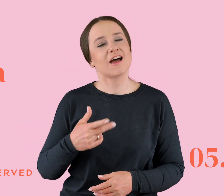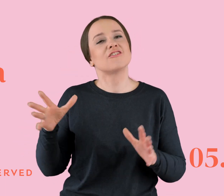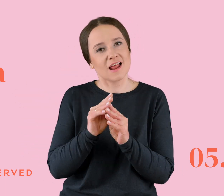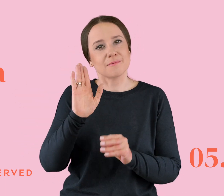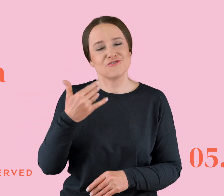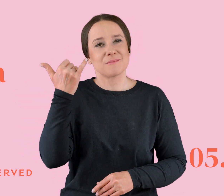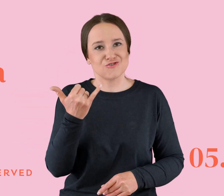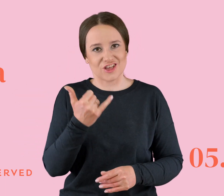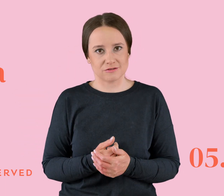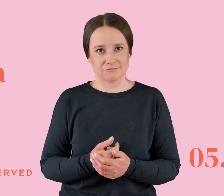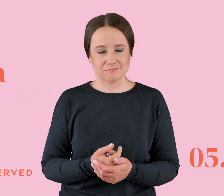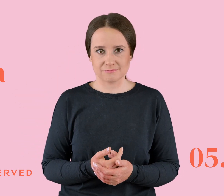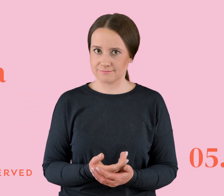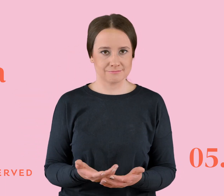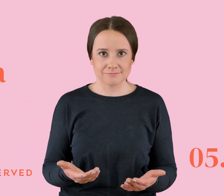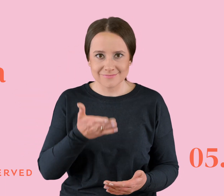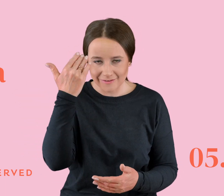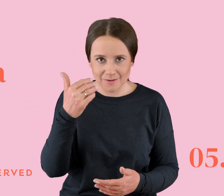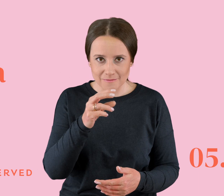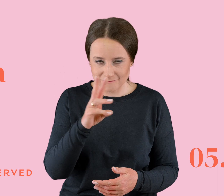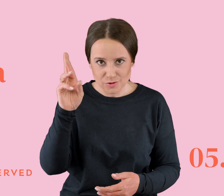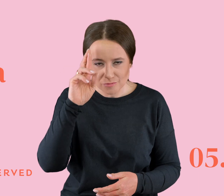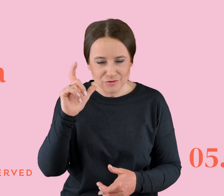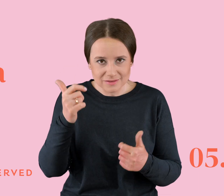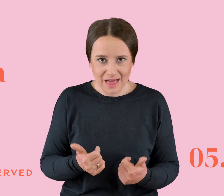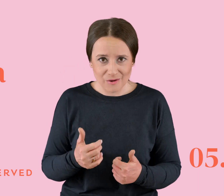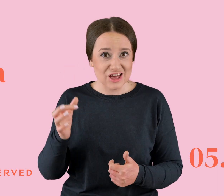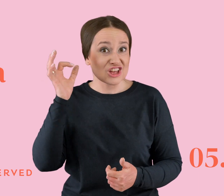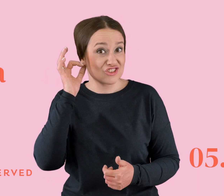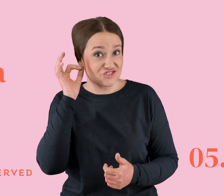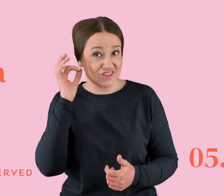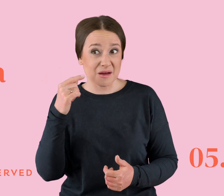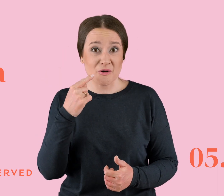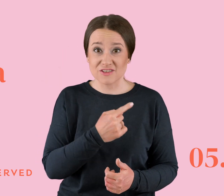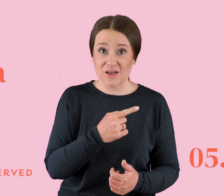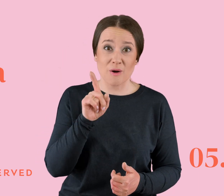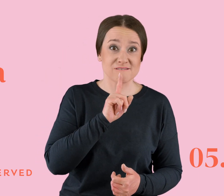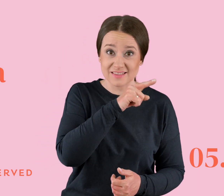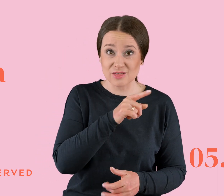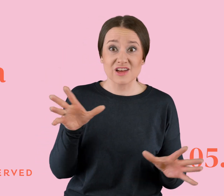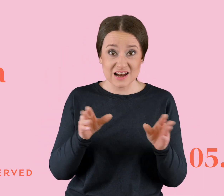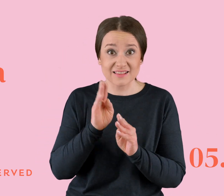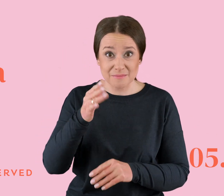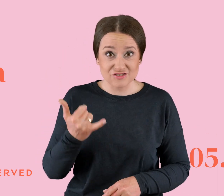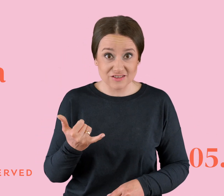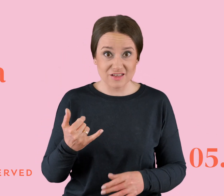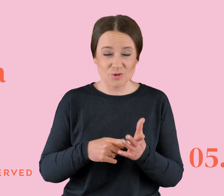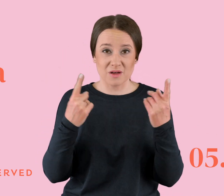Nie wiem, czy wy czacie, co tu się właśnie stało. Dziewczyna obiecała typowi dzieci. To jest chyba jakaś sytuacja, nie wiem, licealno